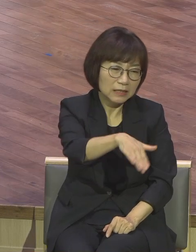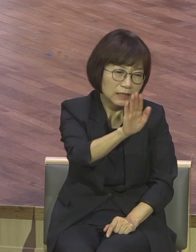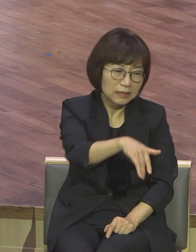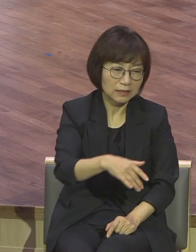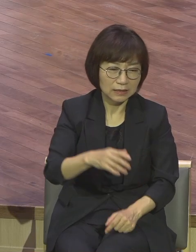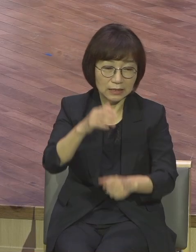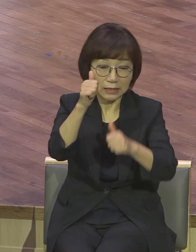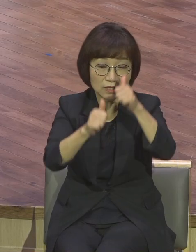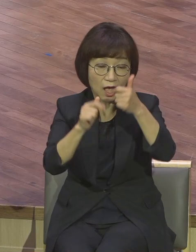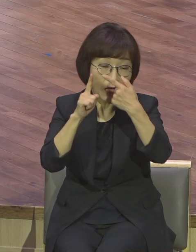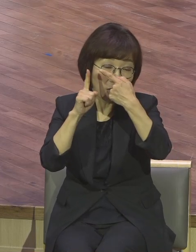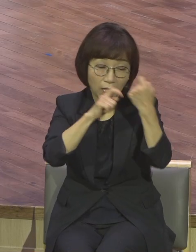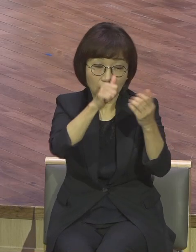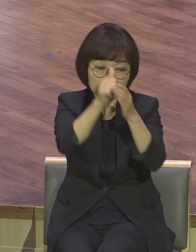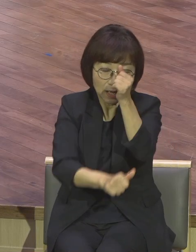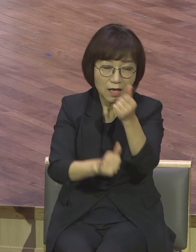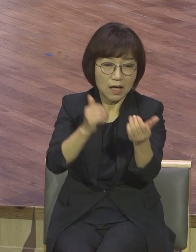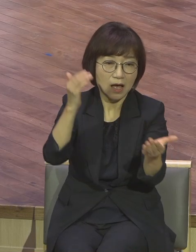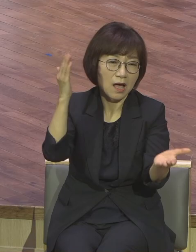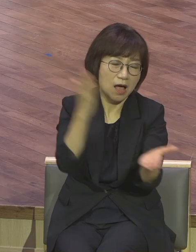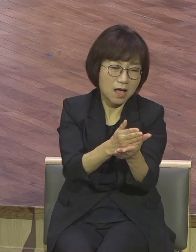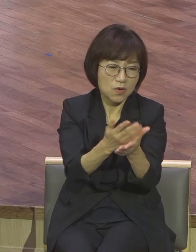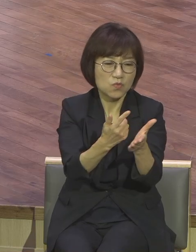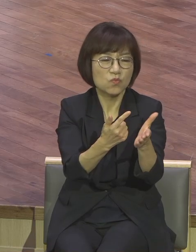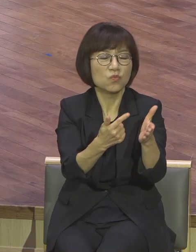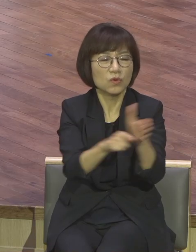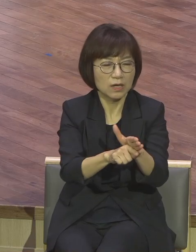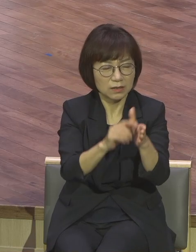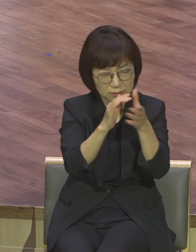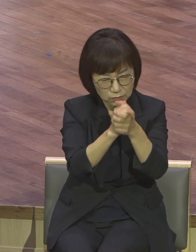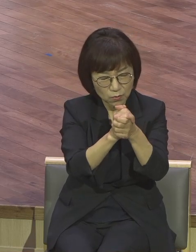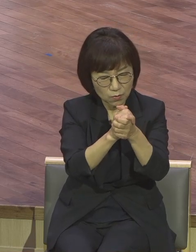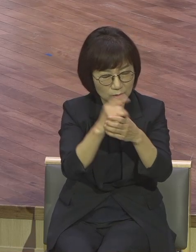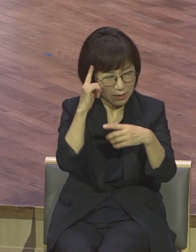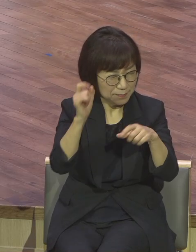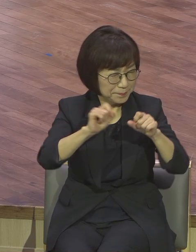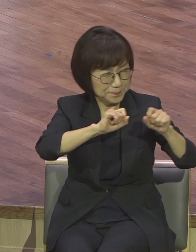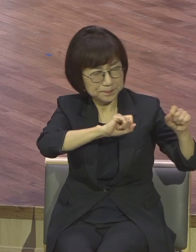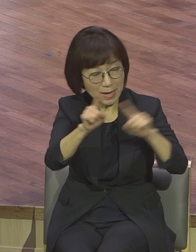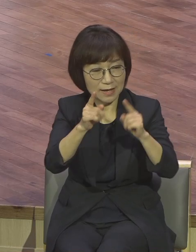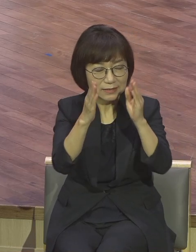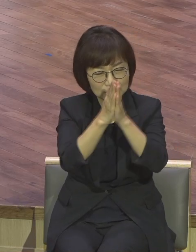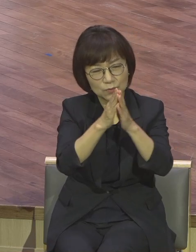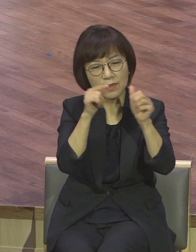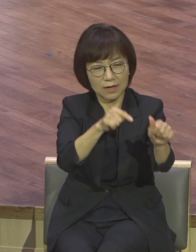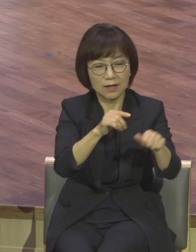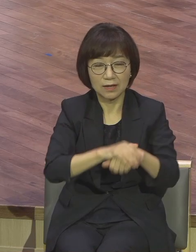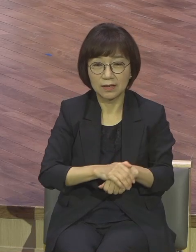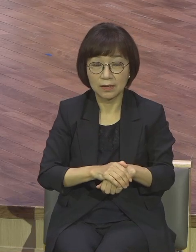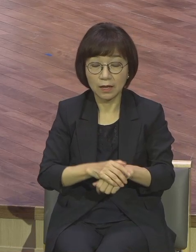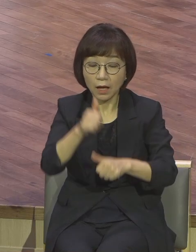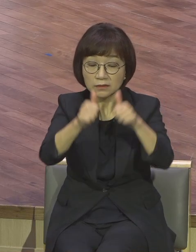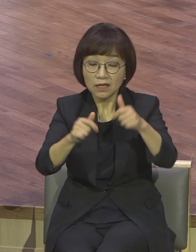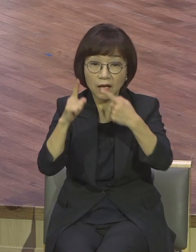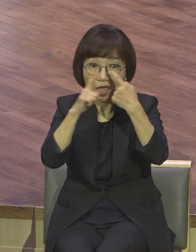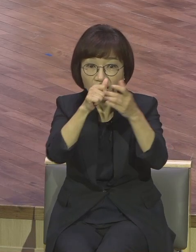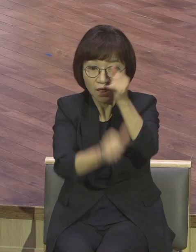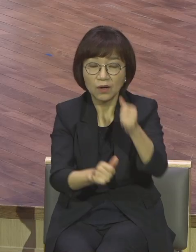말씀하셨습니다 시험에 들지 않게 왜 시험이 되느냐 기도하라고 졸았기 때문에 잤기